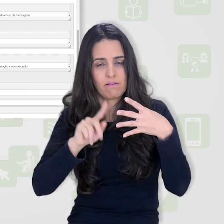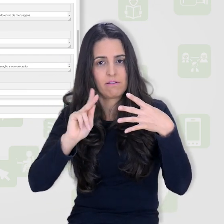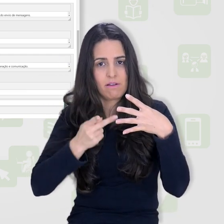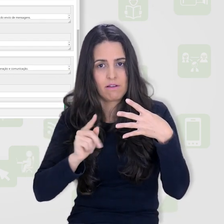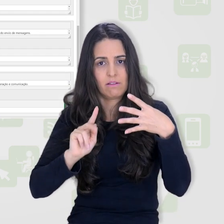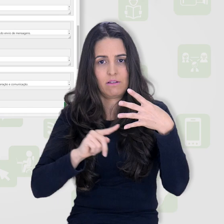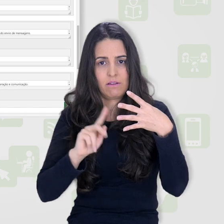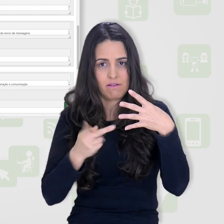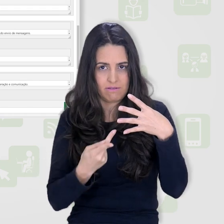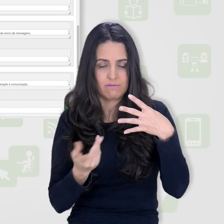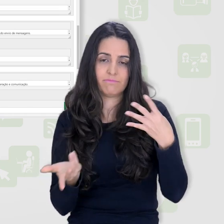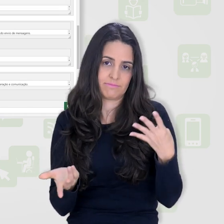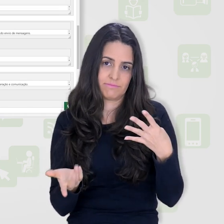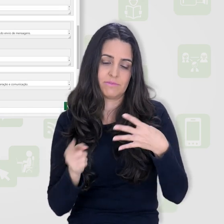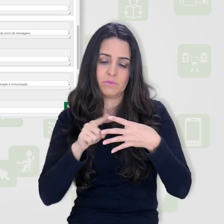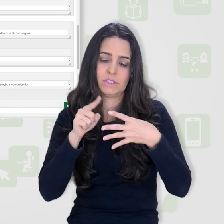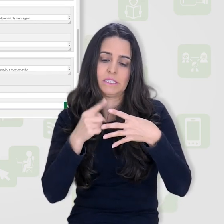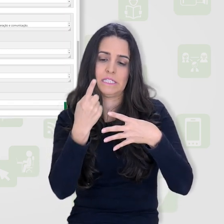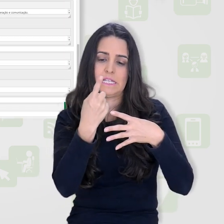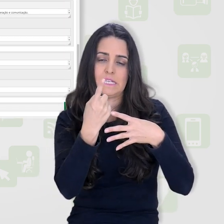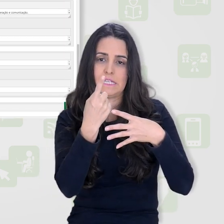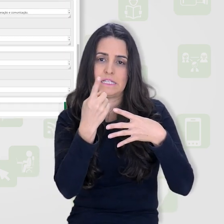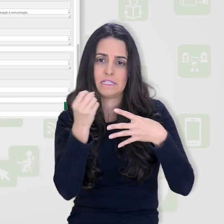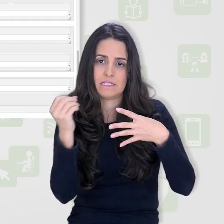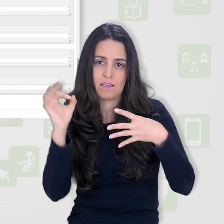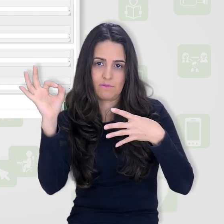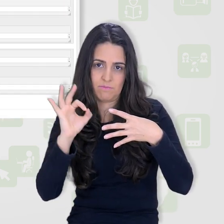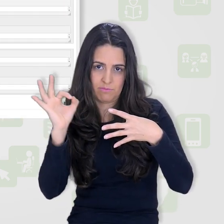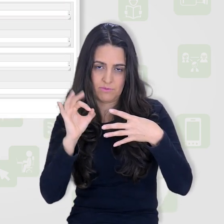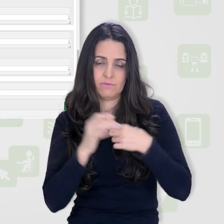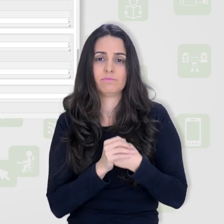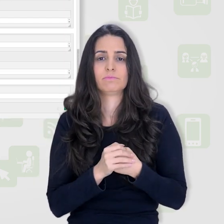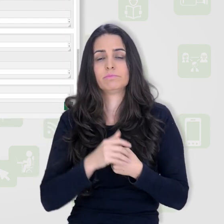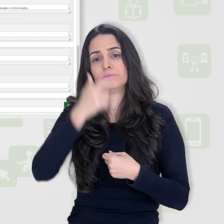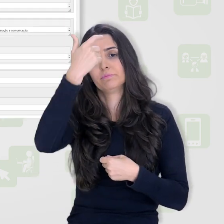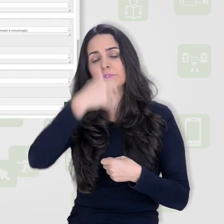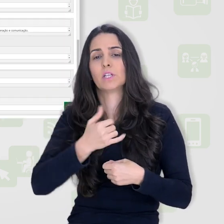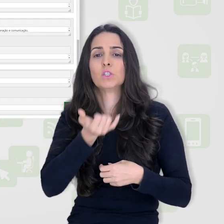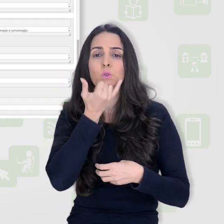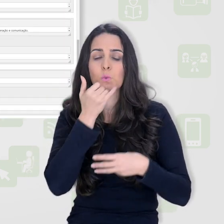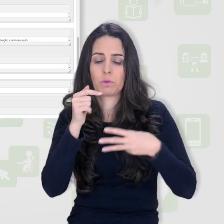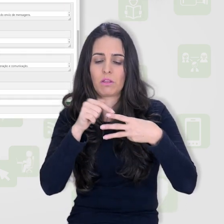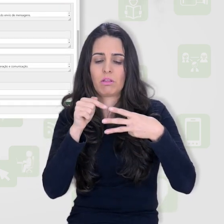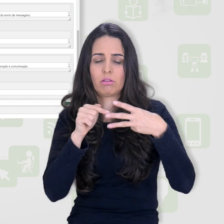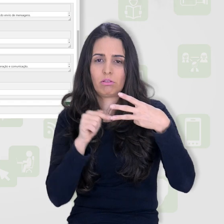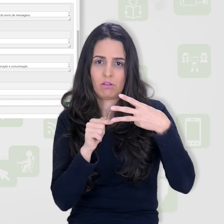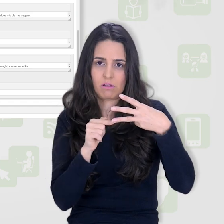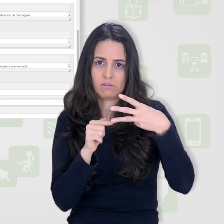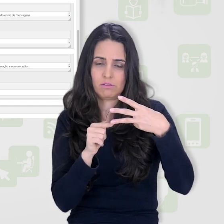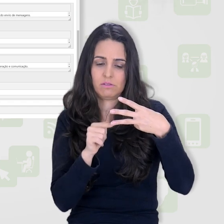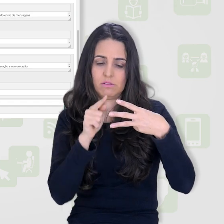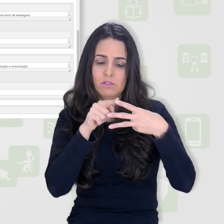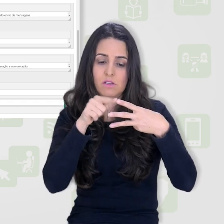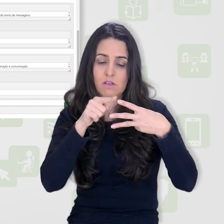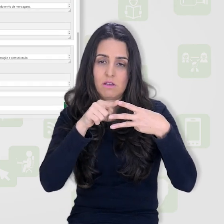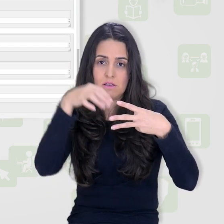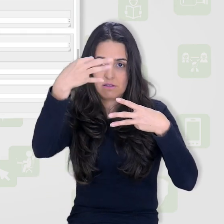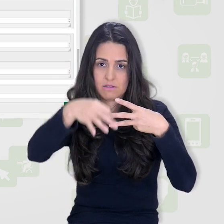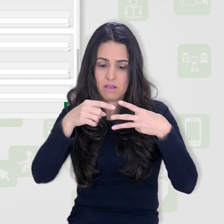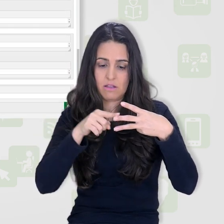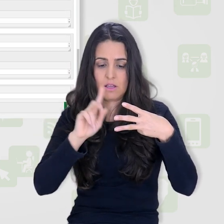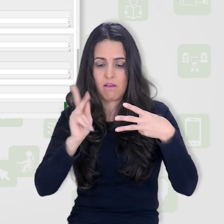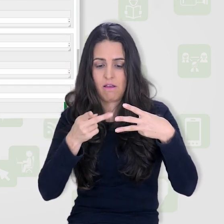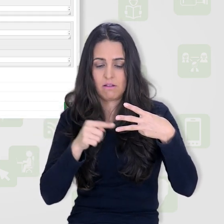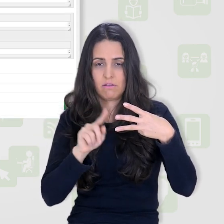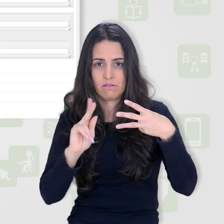primeira vai ser a correta, então ela vai valer 100%. Aqui no meu exemplo, estou trabalhando com três opções, apenas uma